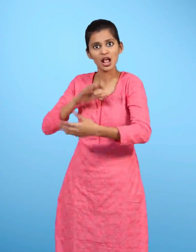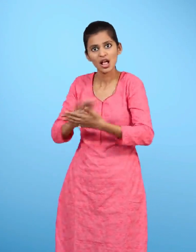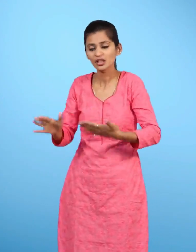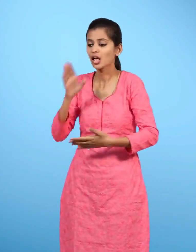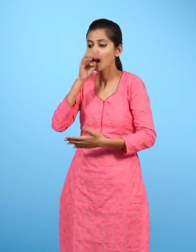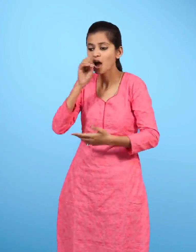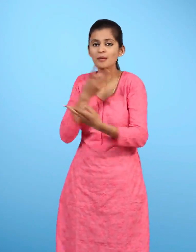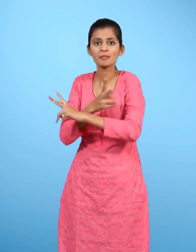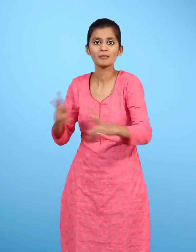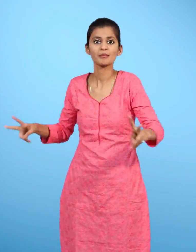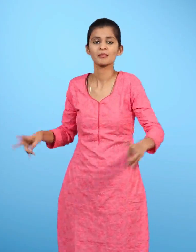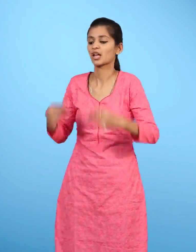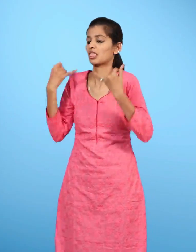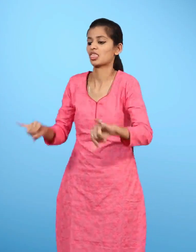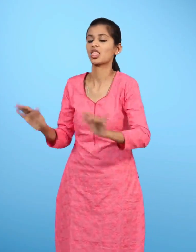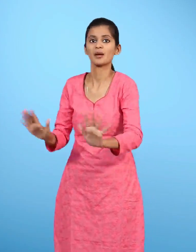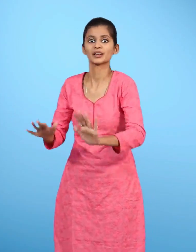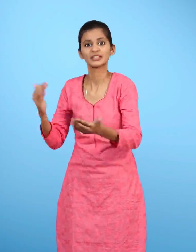और इतने फल खराब नहीं होते